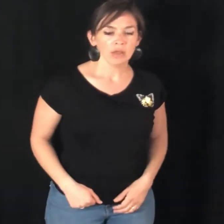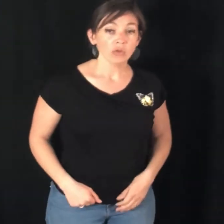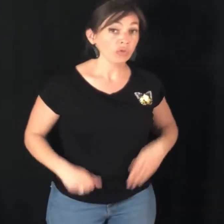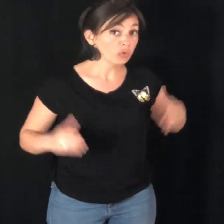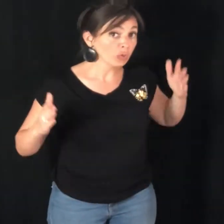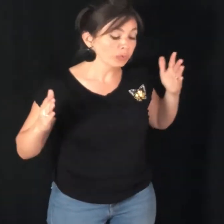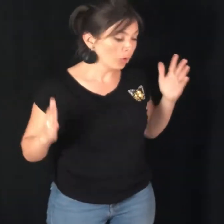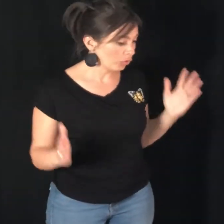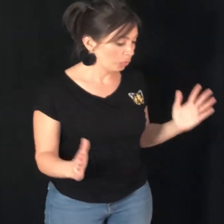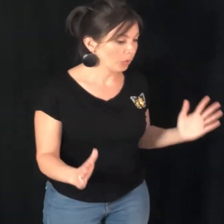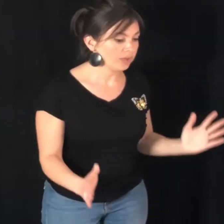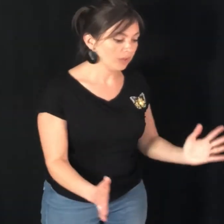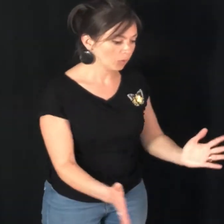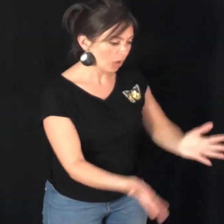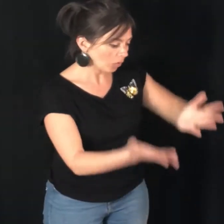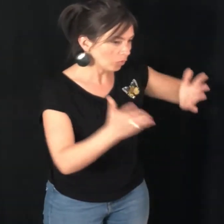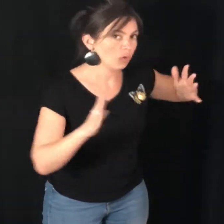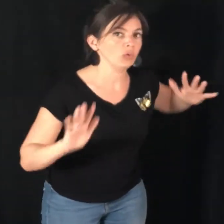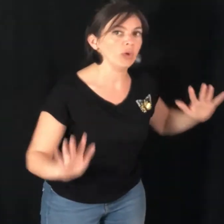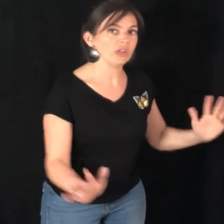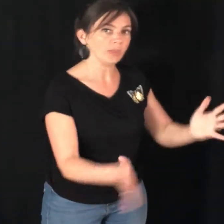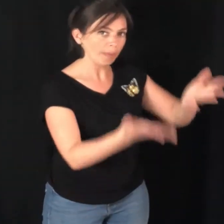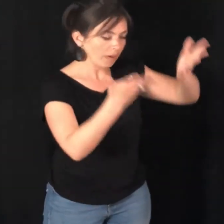Je suis son plus grand supporter. Donc là, on encourage papa.